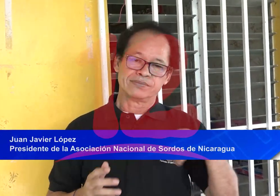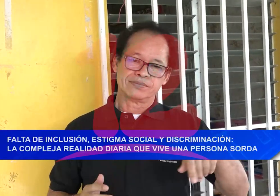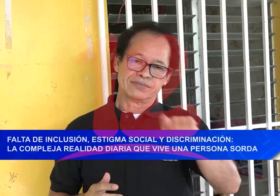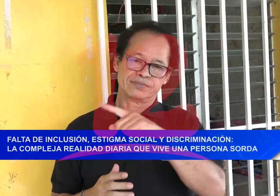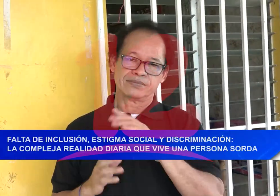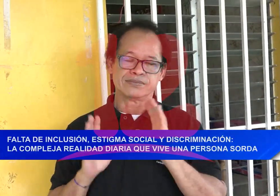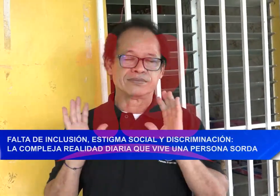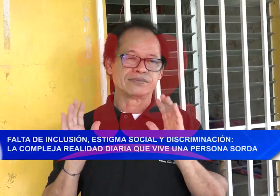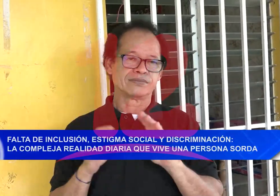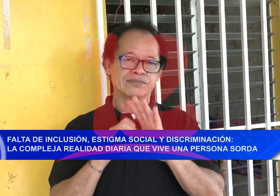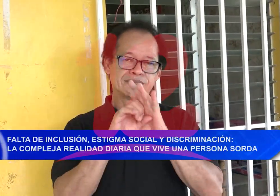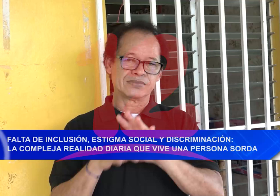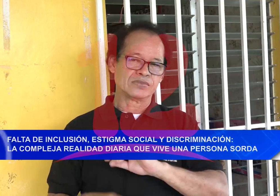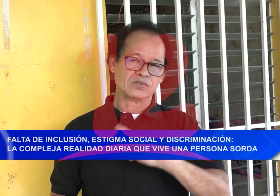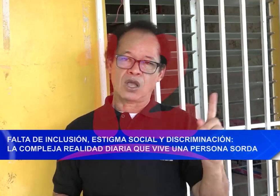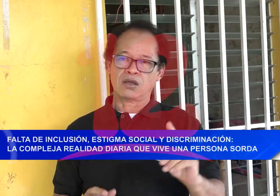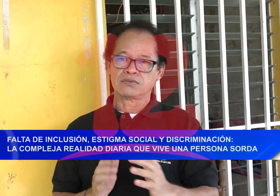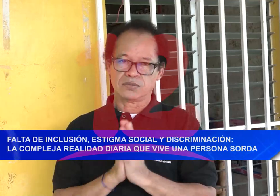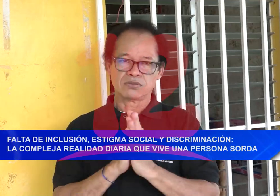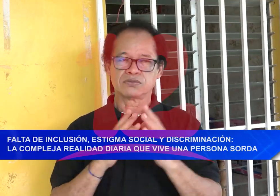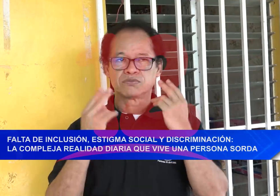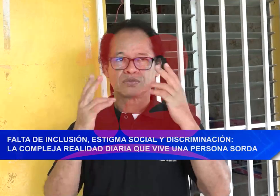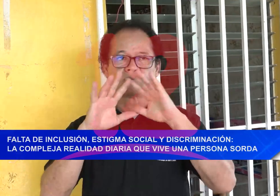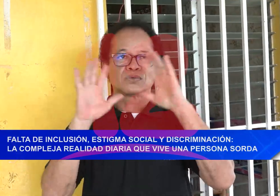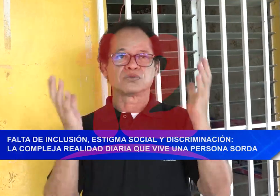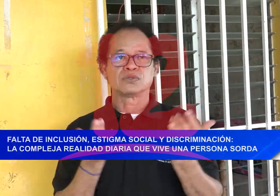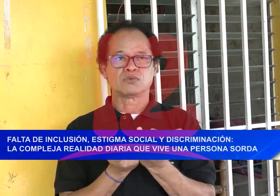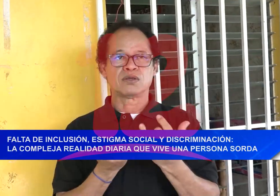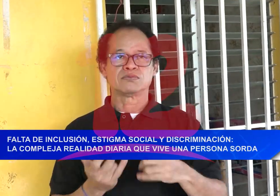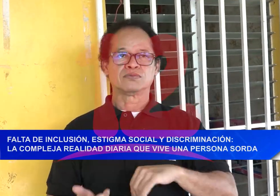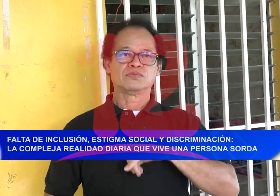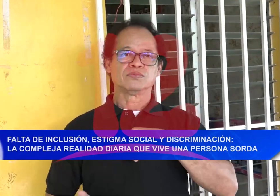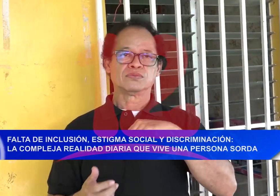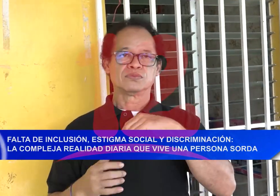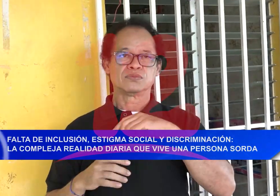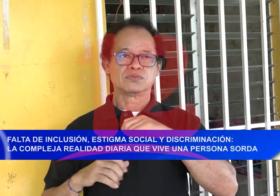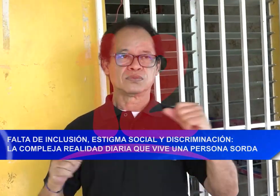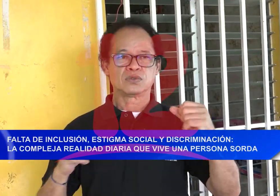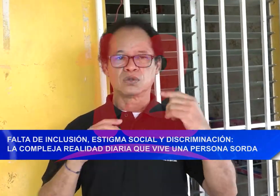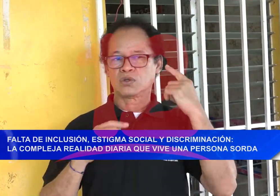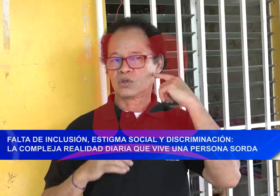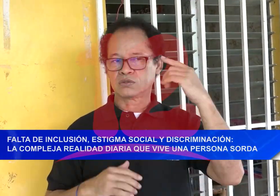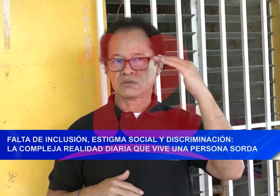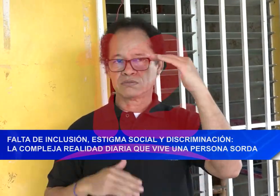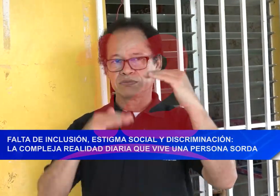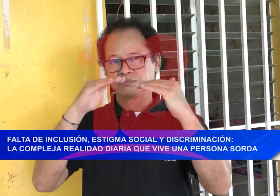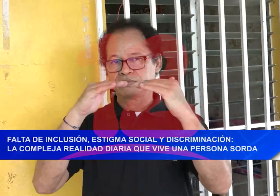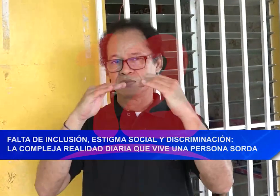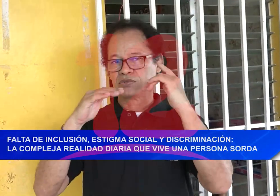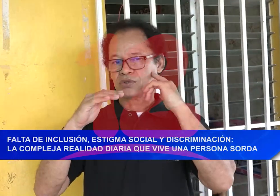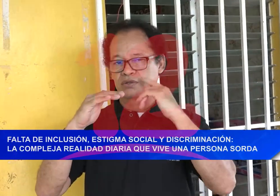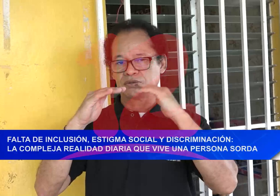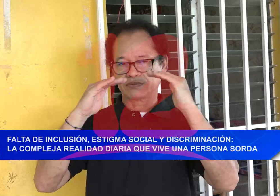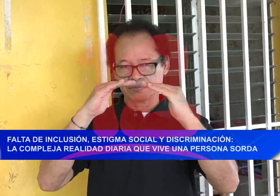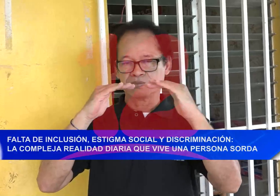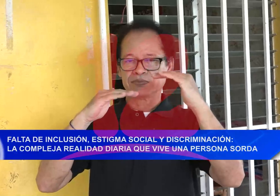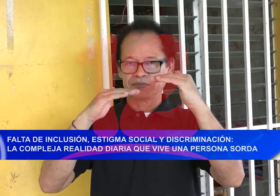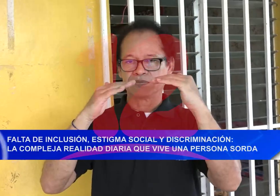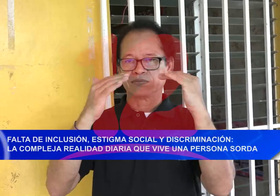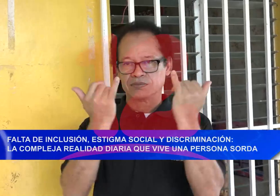oído. Así que, por favor, a la sociedad, esa parte de la discriminación, nos debemos de sentir orgullosos de que ha